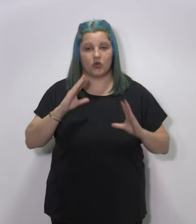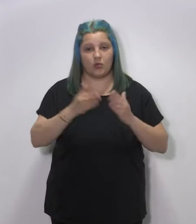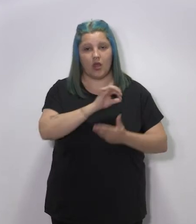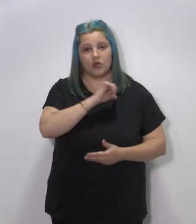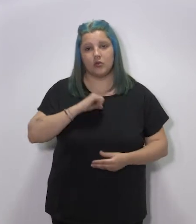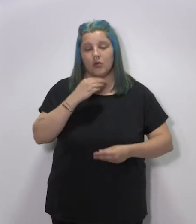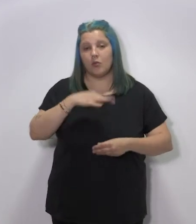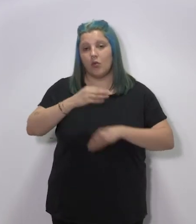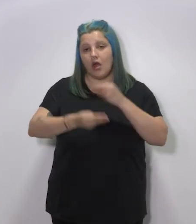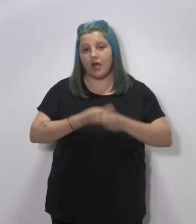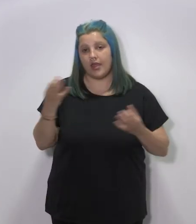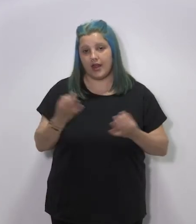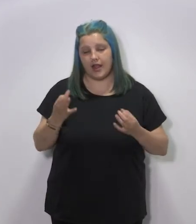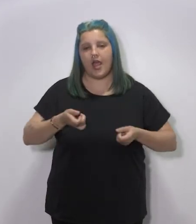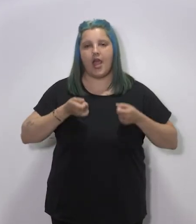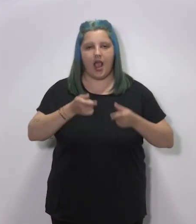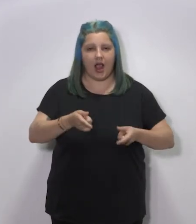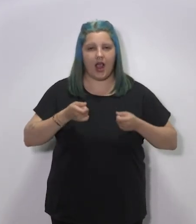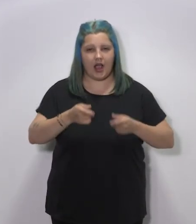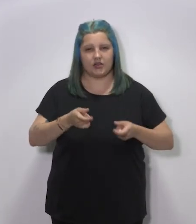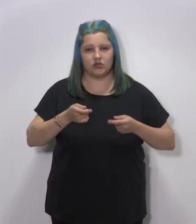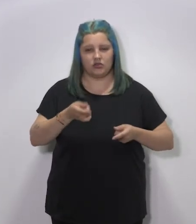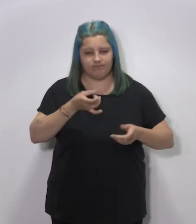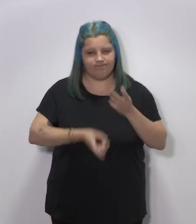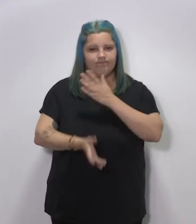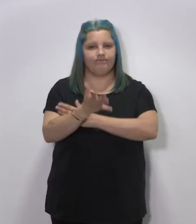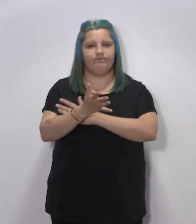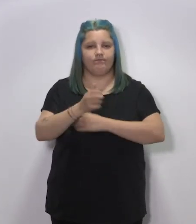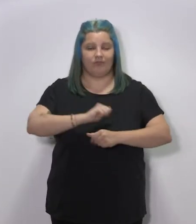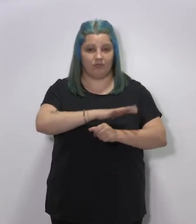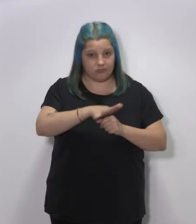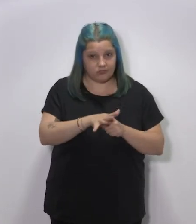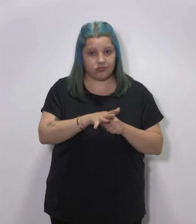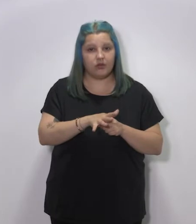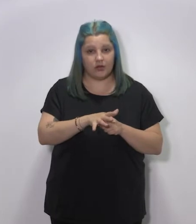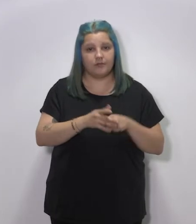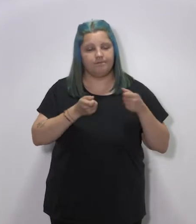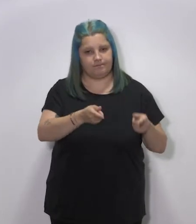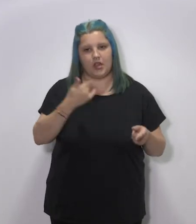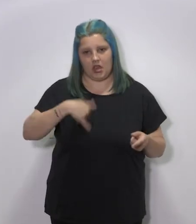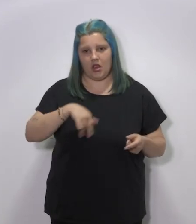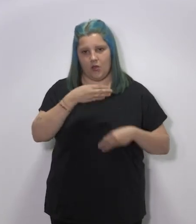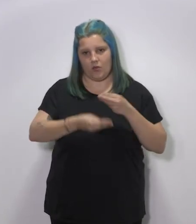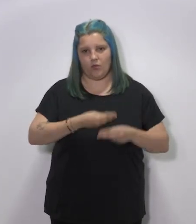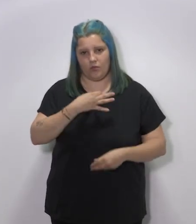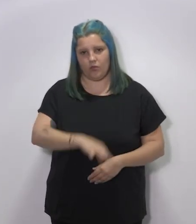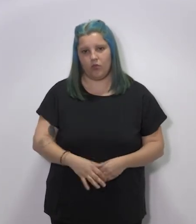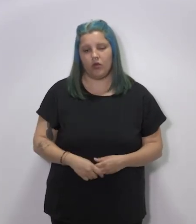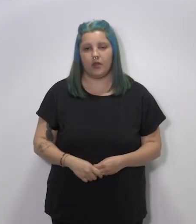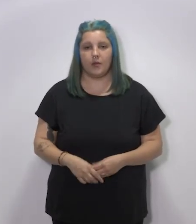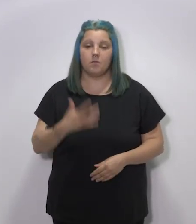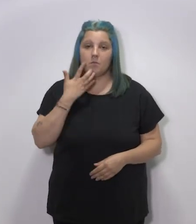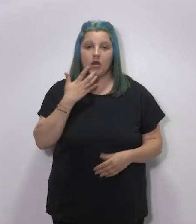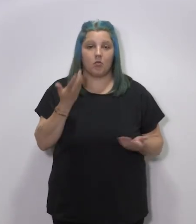comunidades autónomas podemos hacer frente ya a los gastos que se ocasionaron como consecuencia de la pandemia, especialmente aquellos